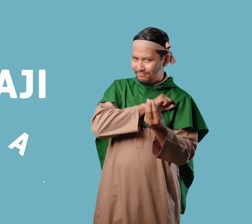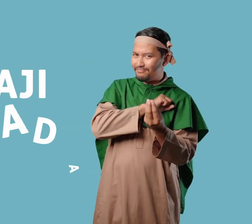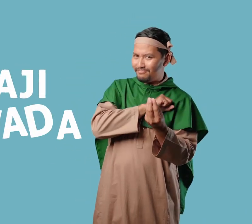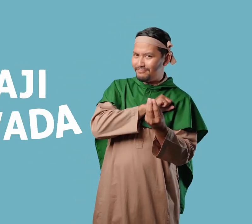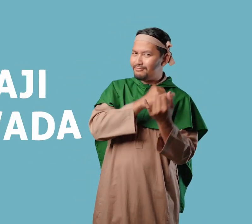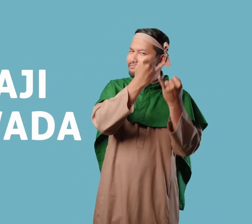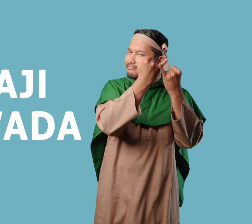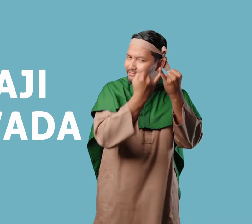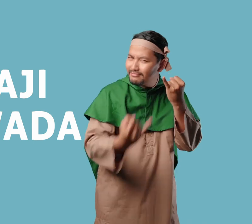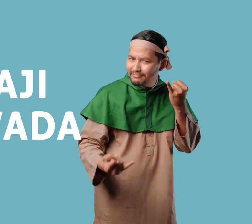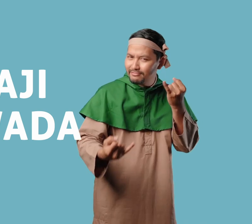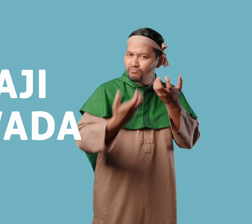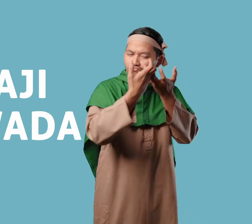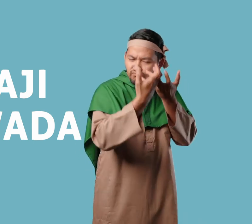tugas beliau untuk umatnya